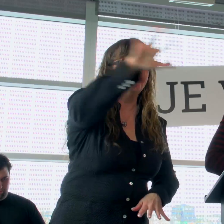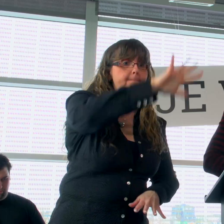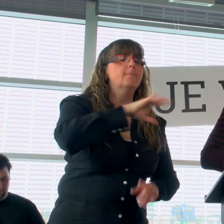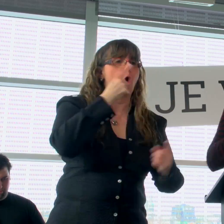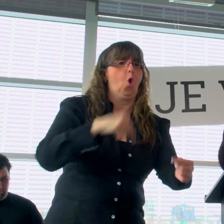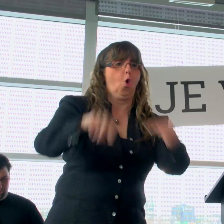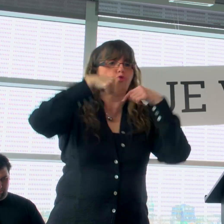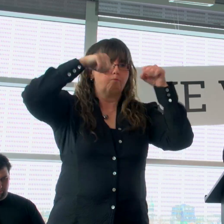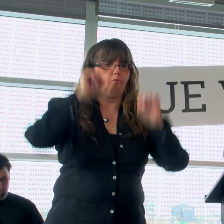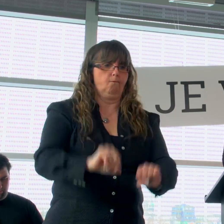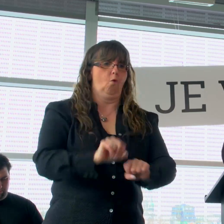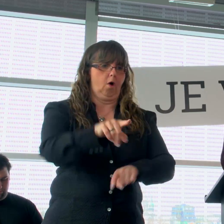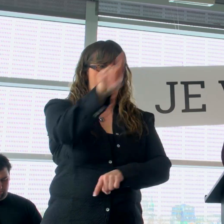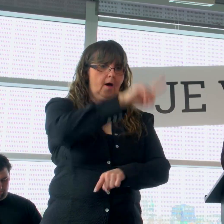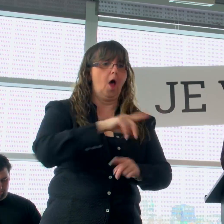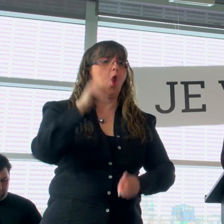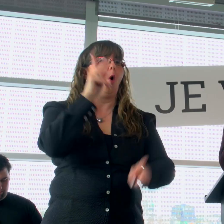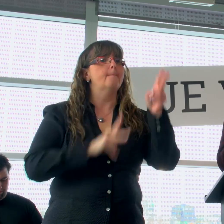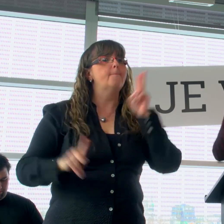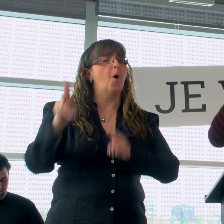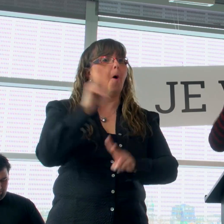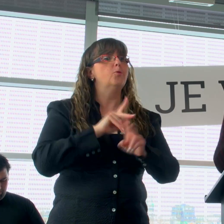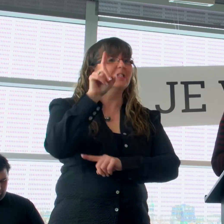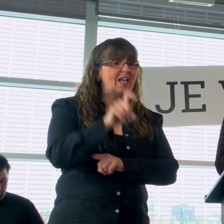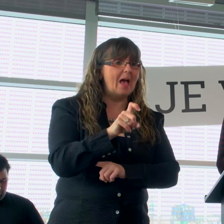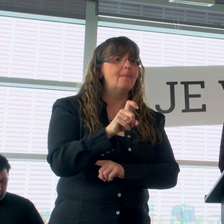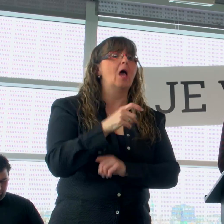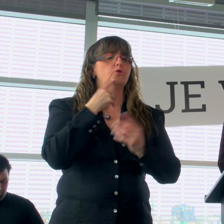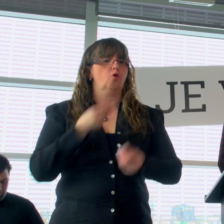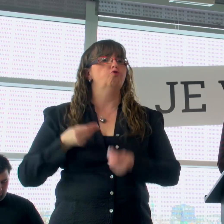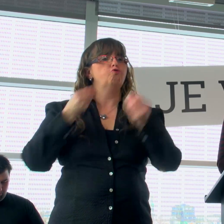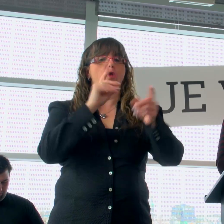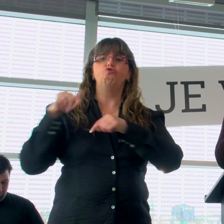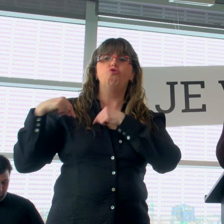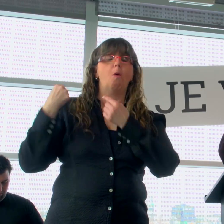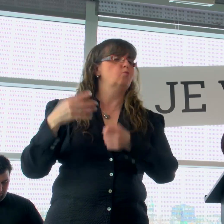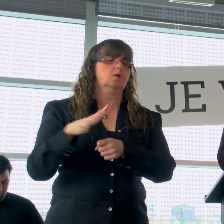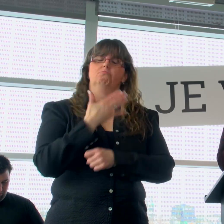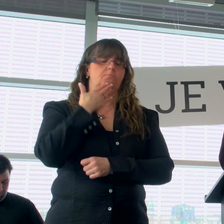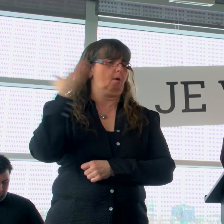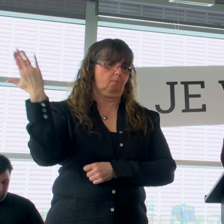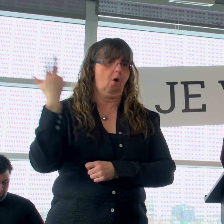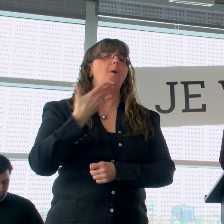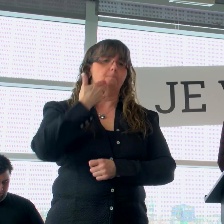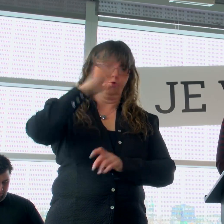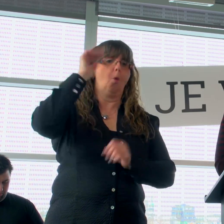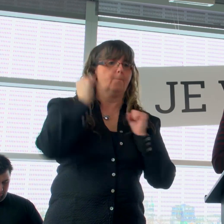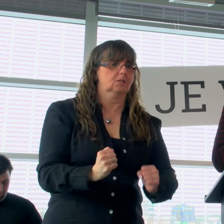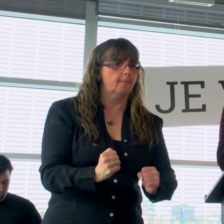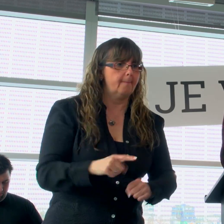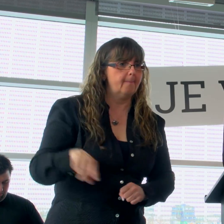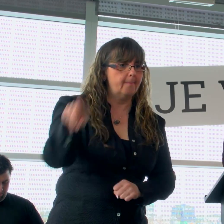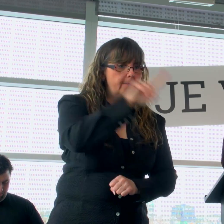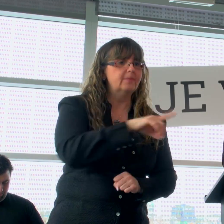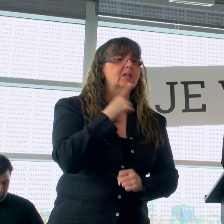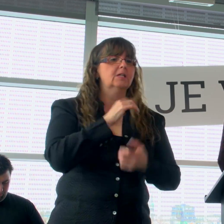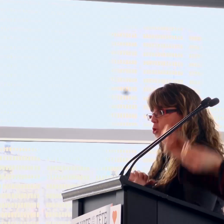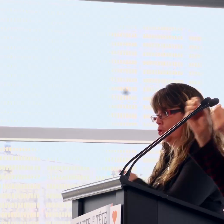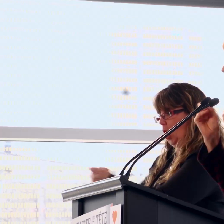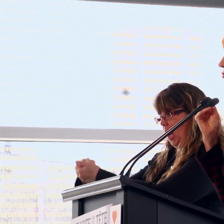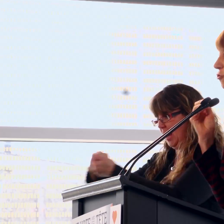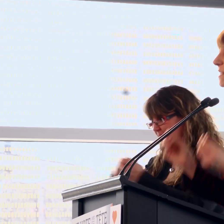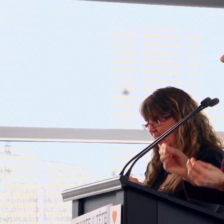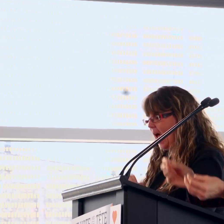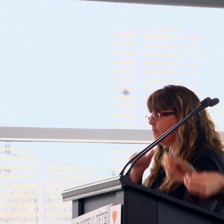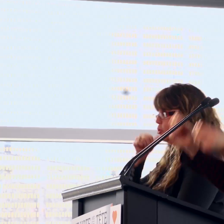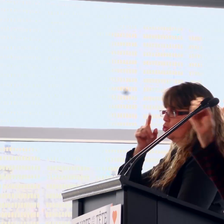réhabiliter. Le peuple du Québec mérite mieux que ce qu'il est en ce moment. Le peuple du Québec mérite la solidarité,